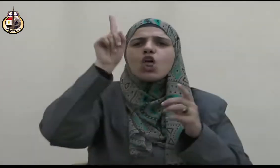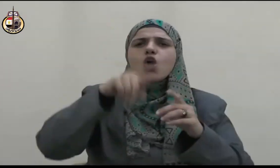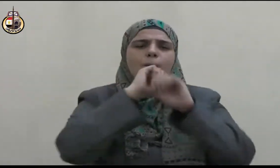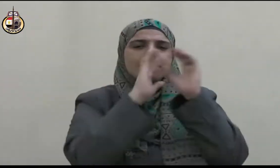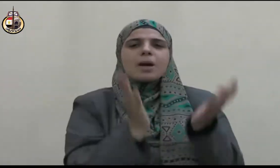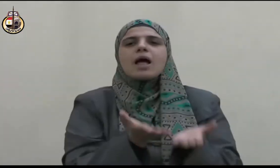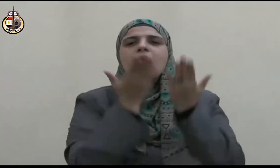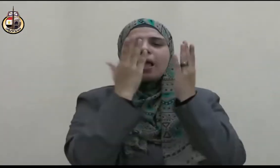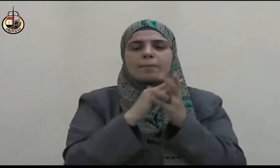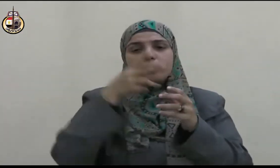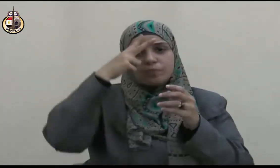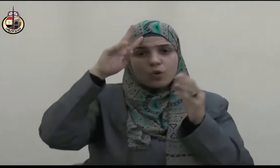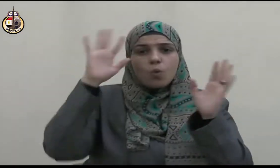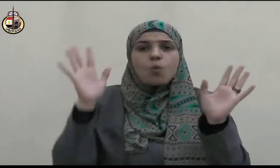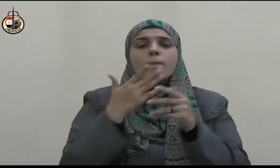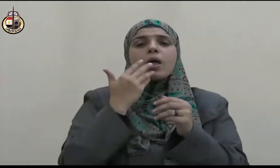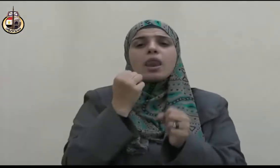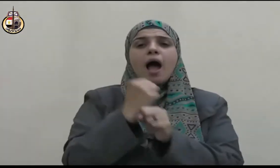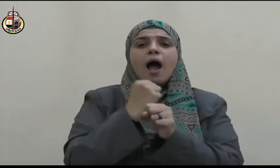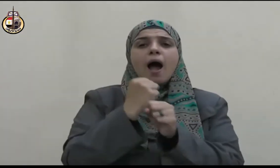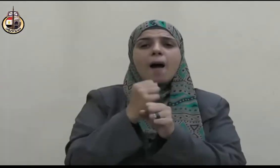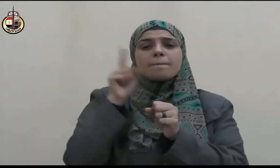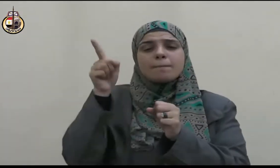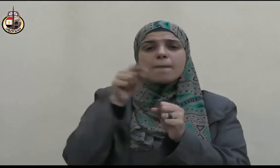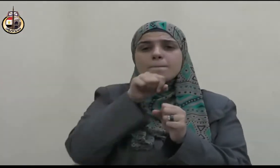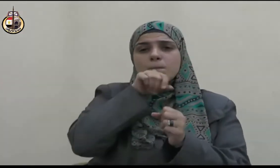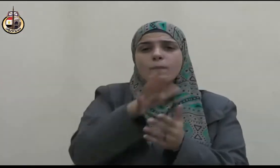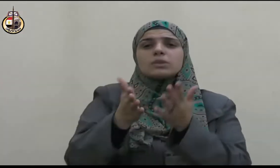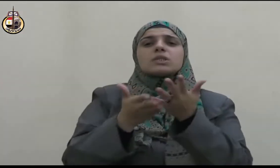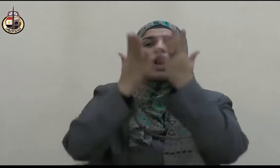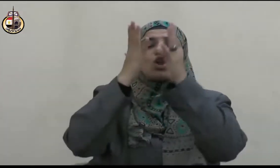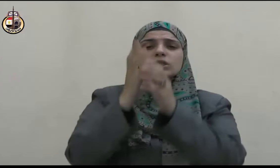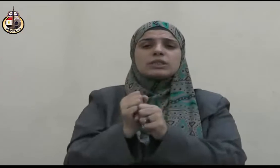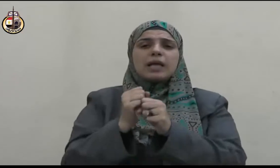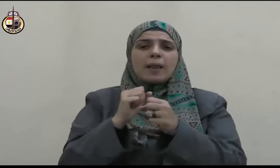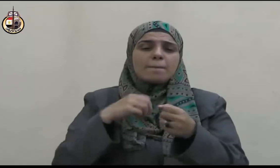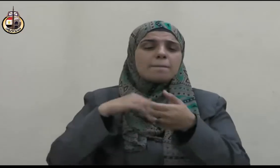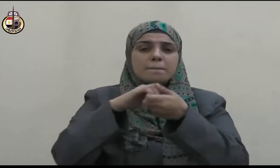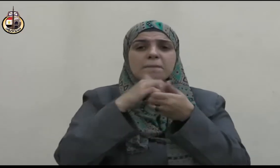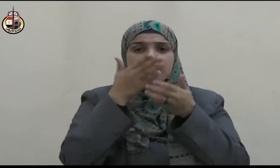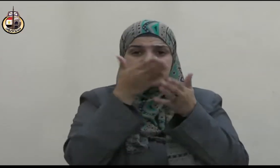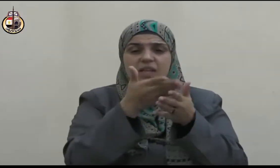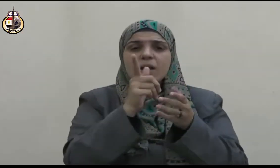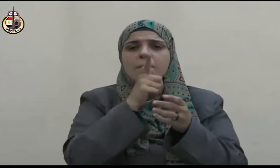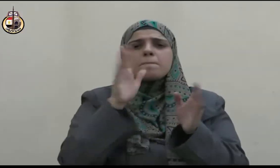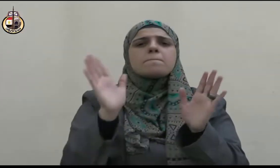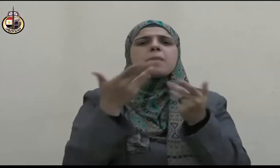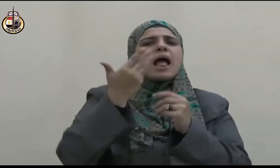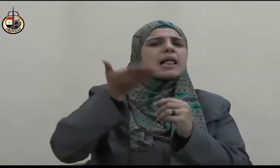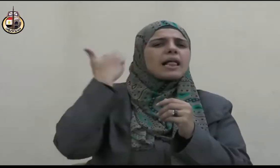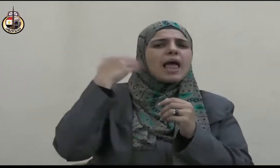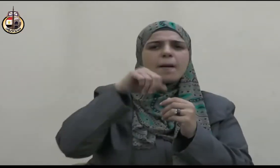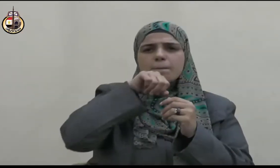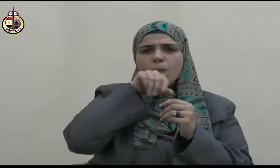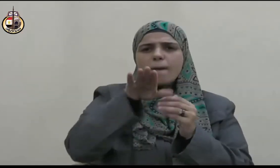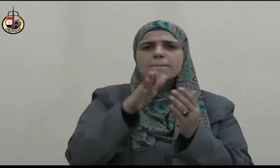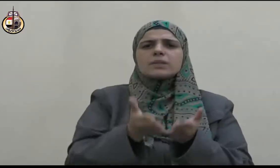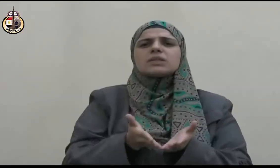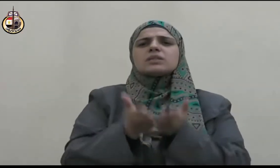بي إذ كفر بالناس وصدقتني إذ كذبني الناس وواستني بمالها إذ حرمني